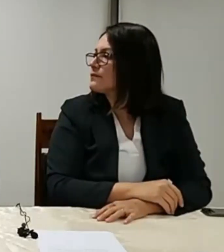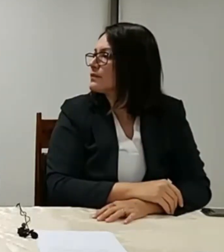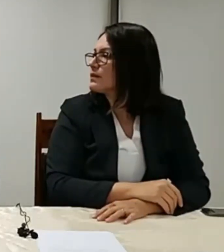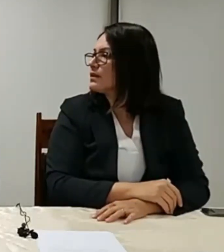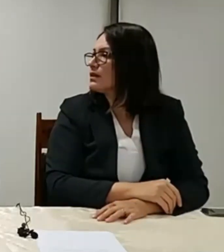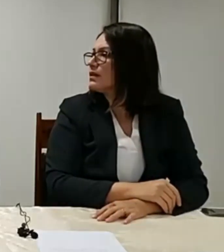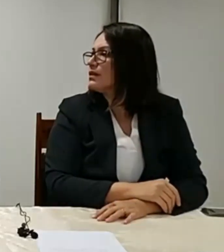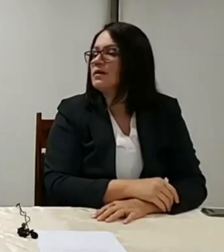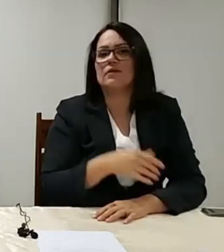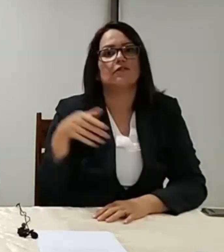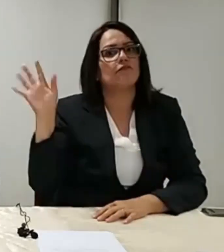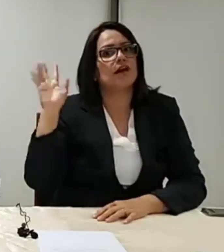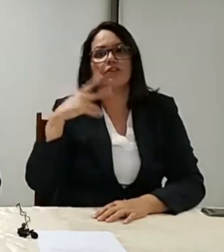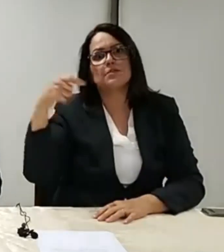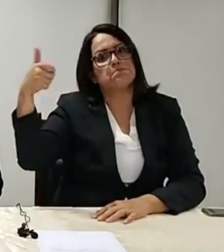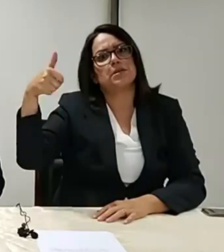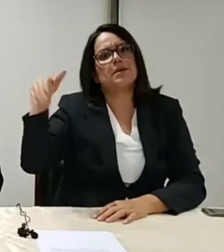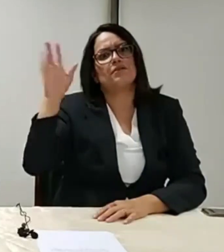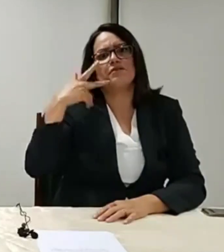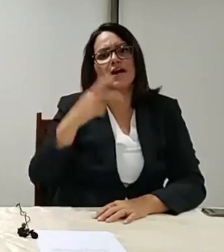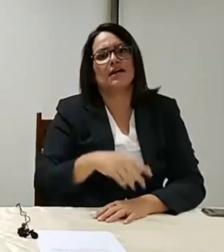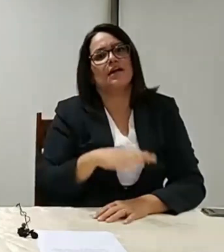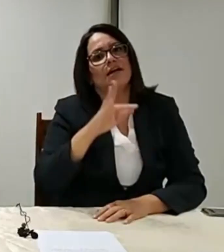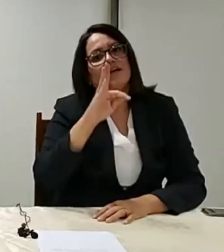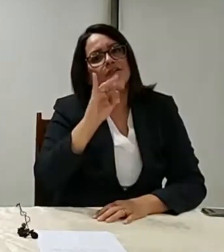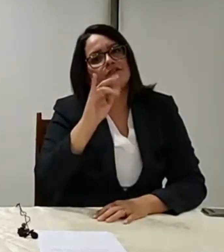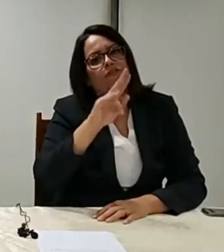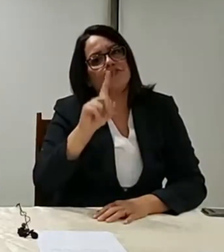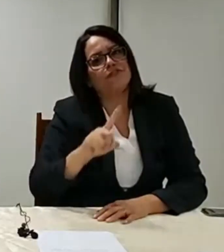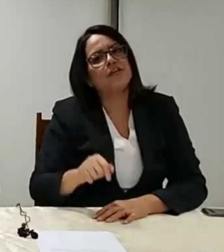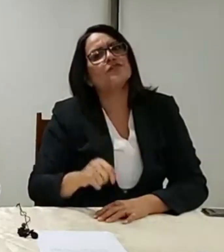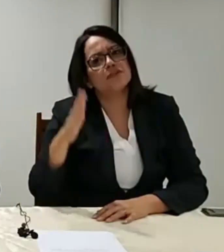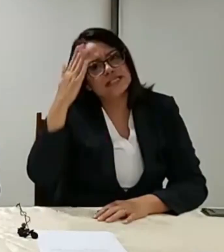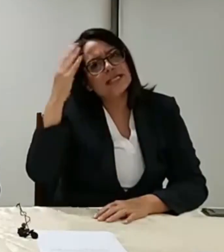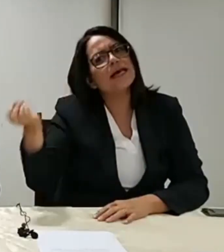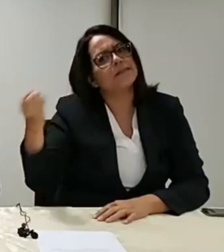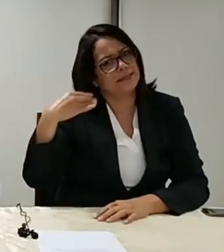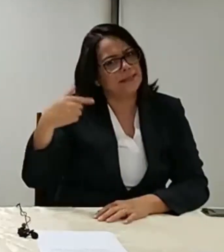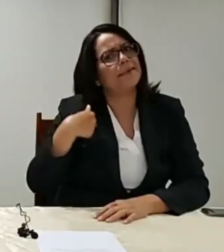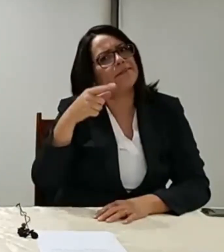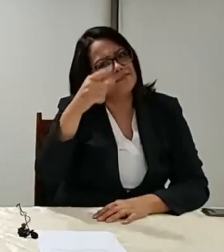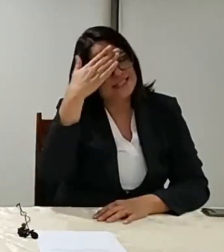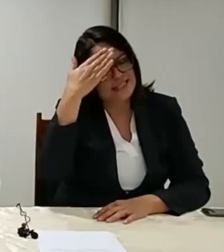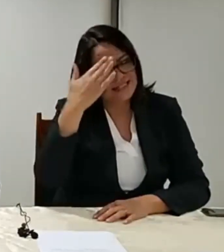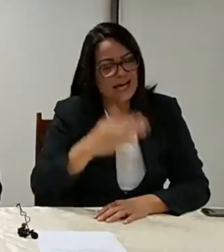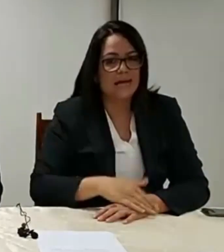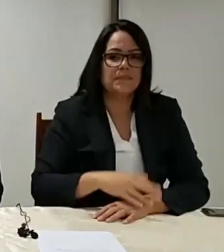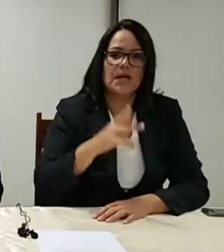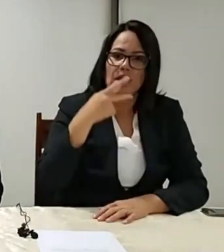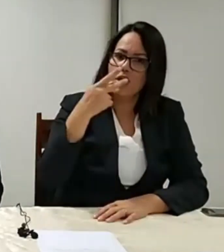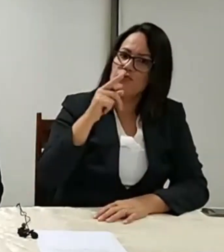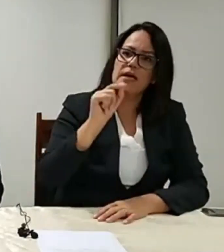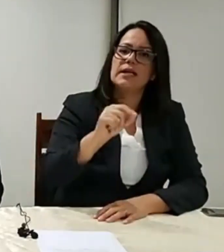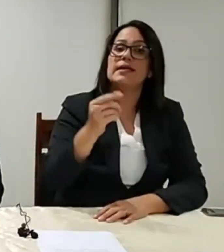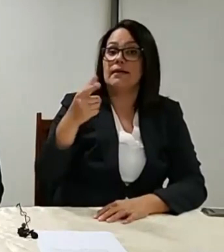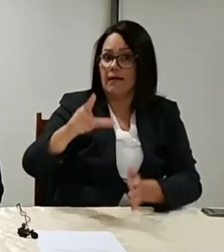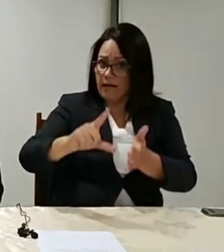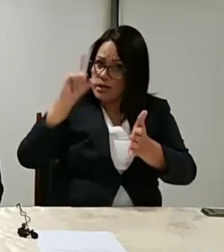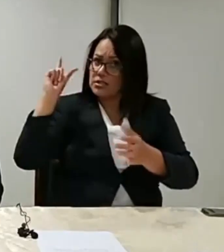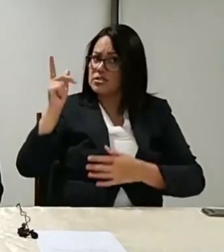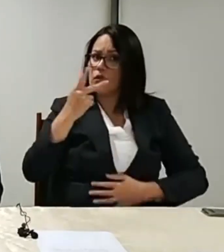O senhor sempre tem precedência. Ô, Filza, você sabia que iria passar para mim, né, Filza? Eu falei um tempo atrás, isso daí